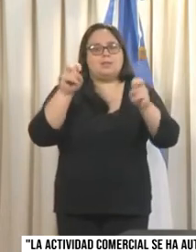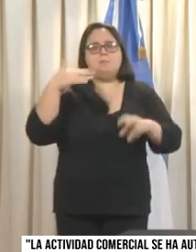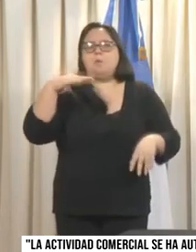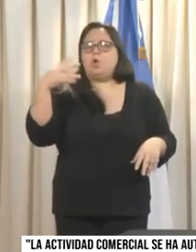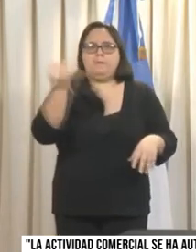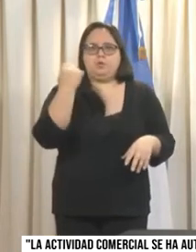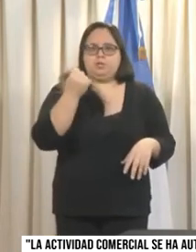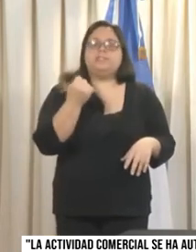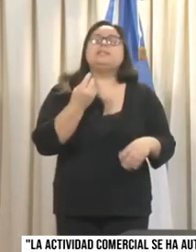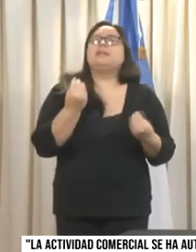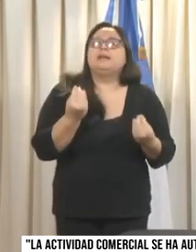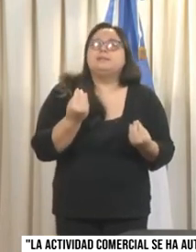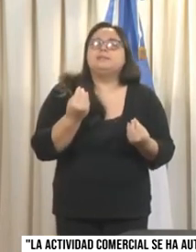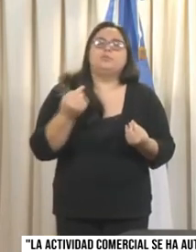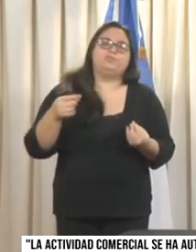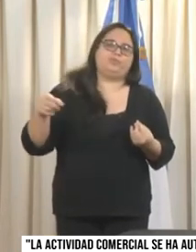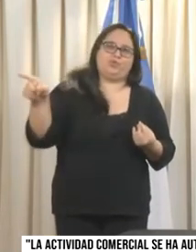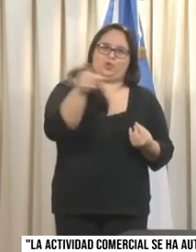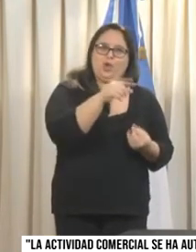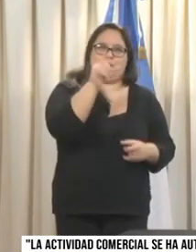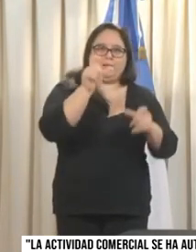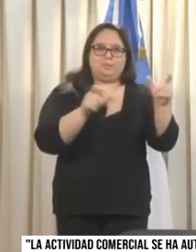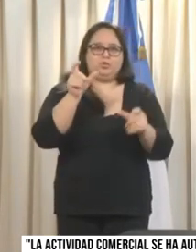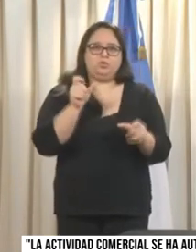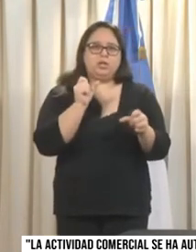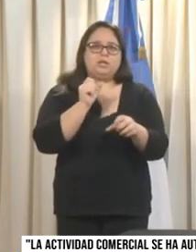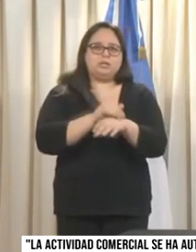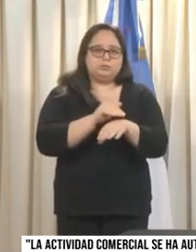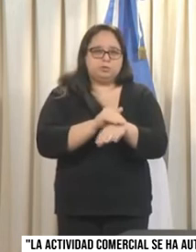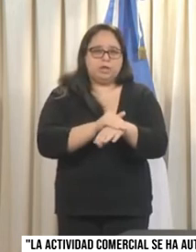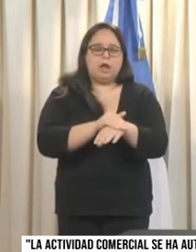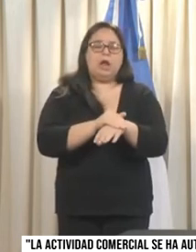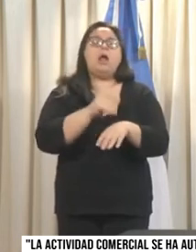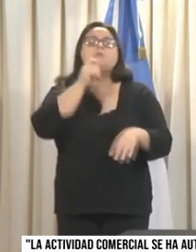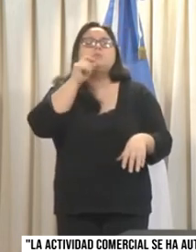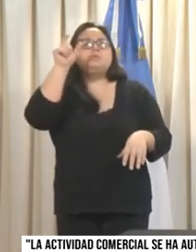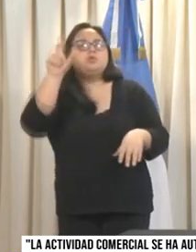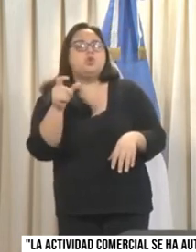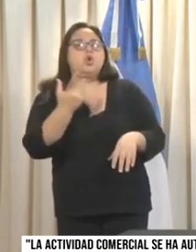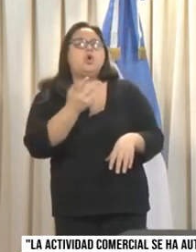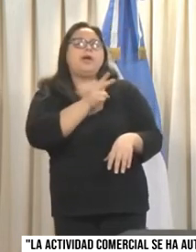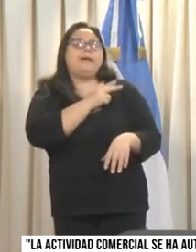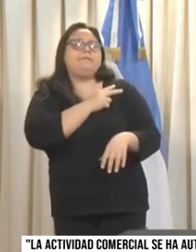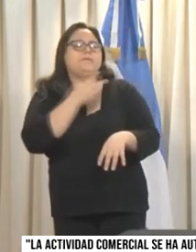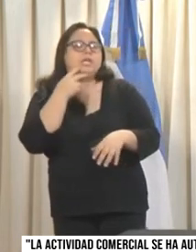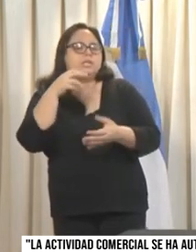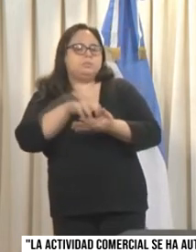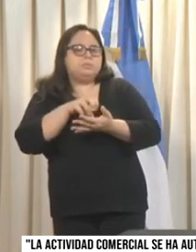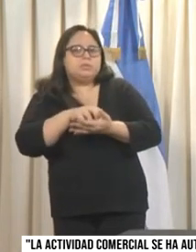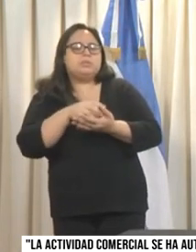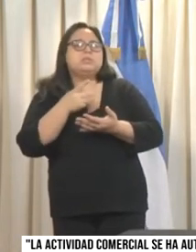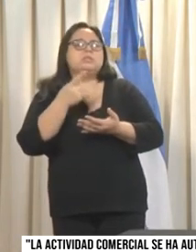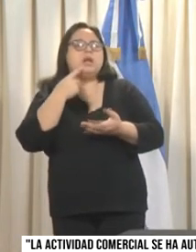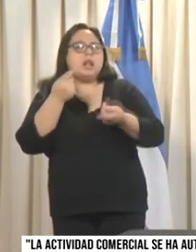que ver con la responsabilidad de todos y cada uno de los ciudadanos. Los comerciantes que hagan cumplir las normas de higiene,